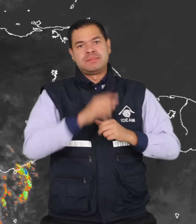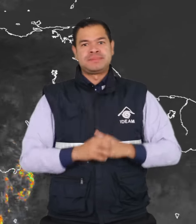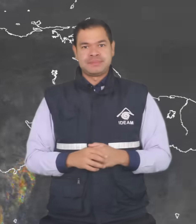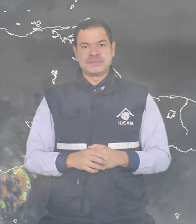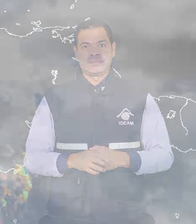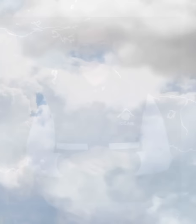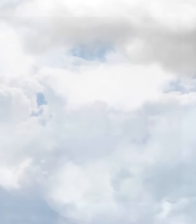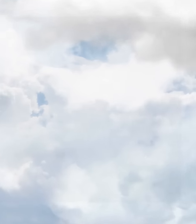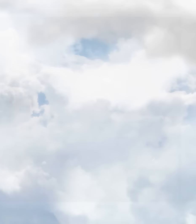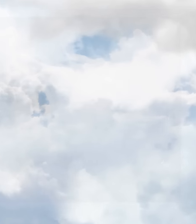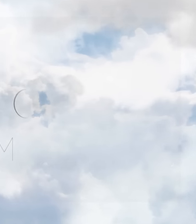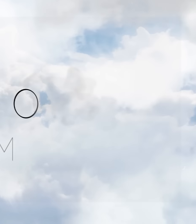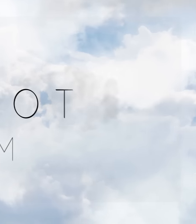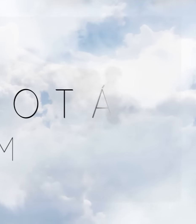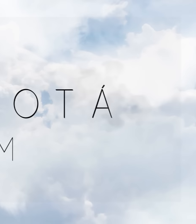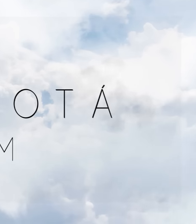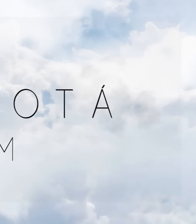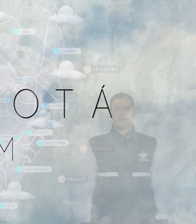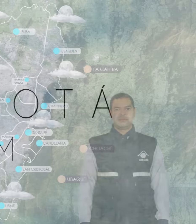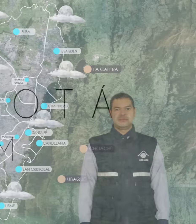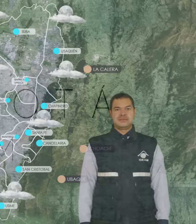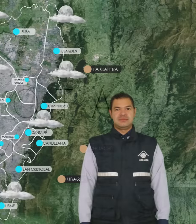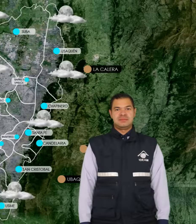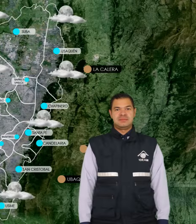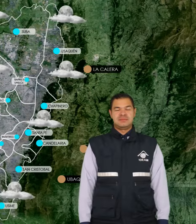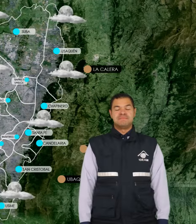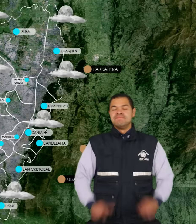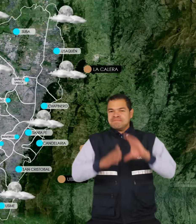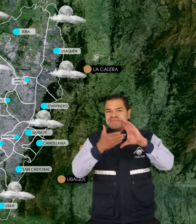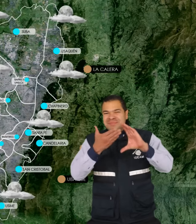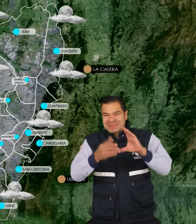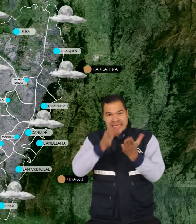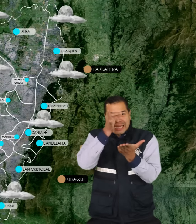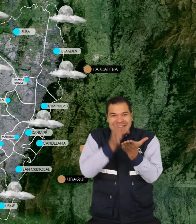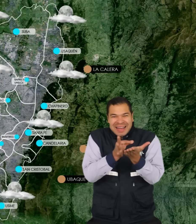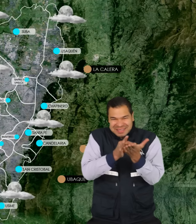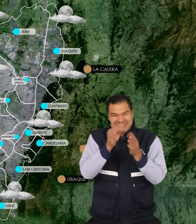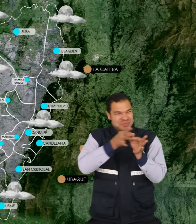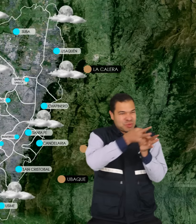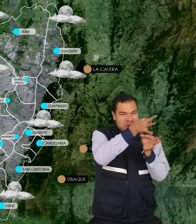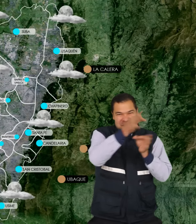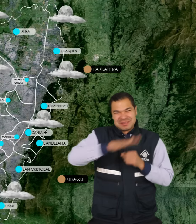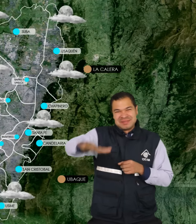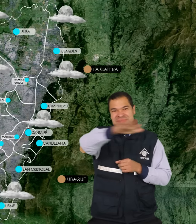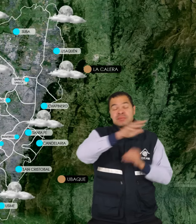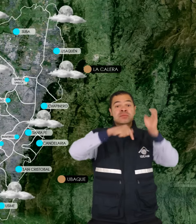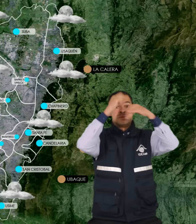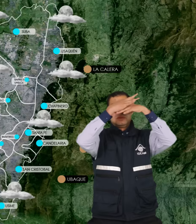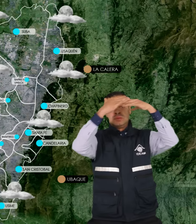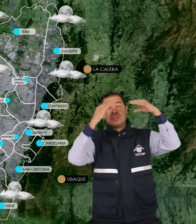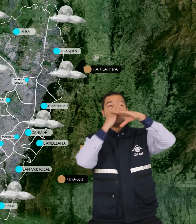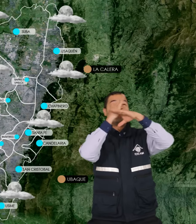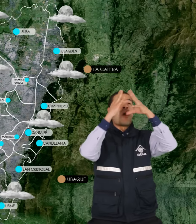el pronóstico para la capital y la sabana nos indica cielos parcialmente